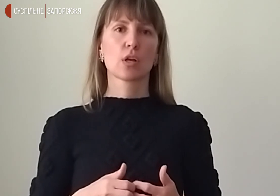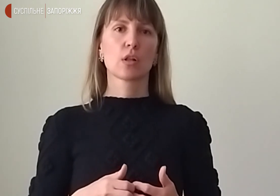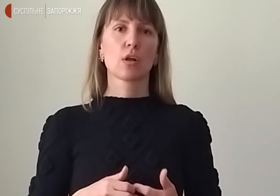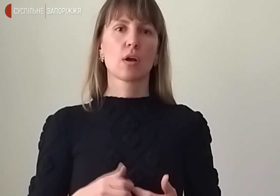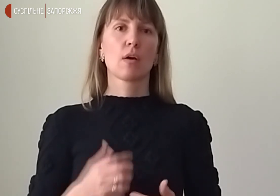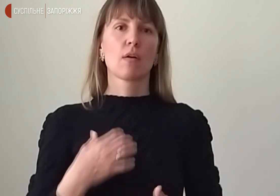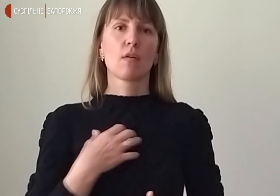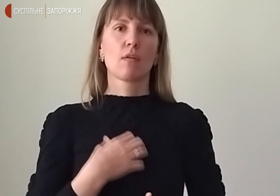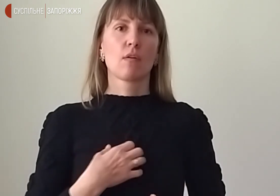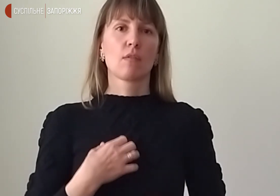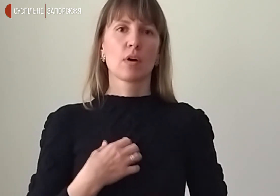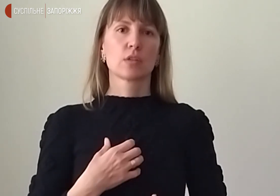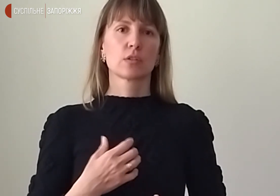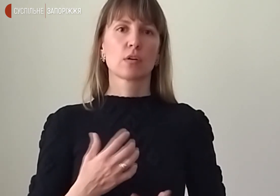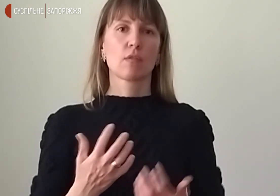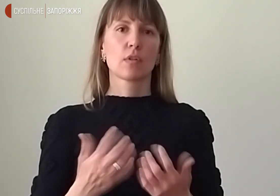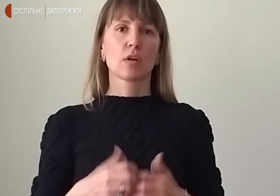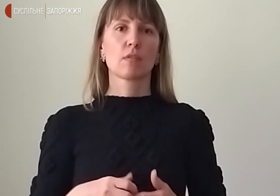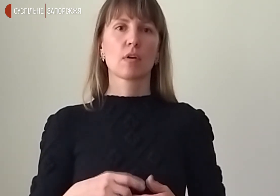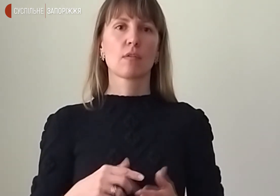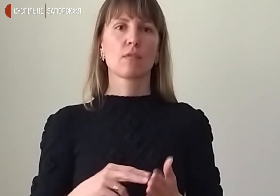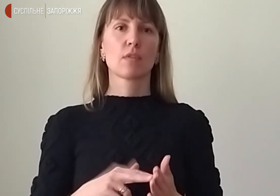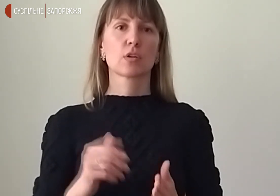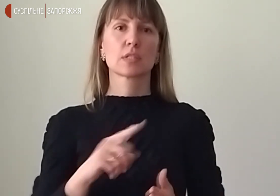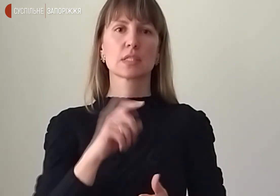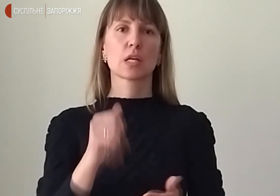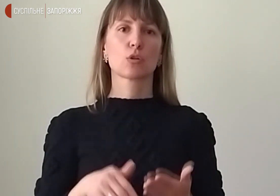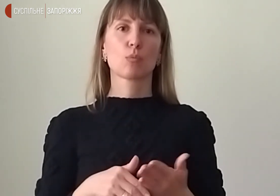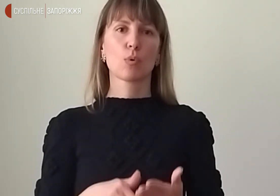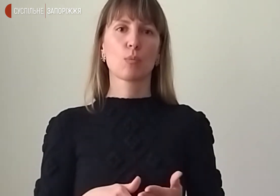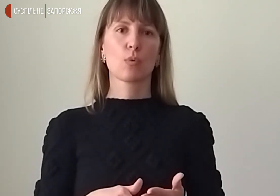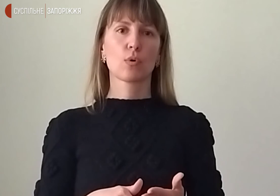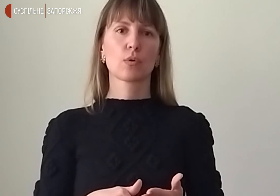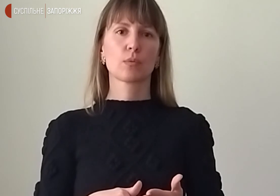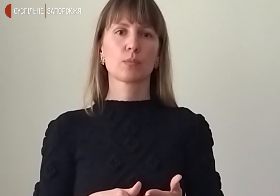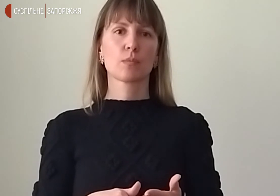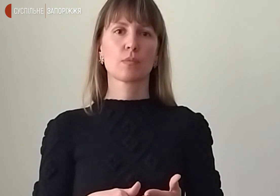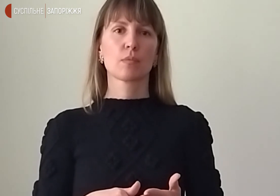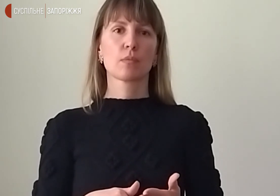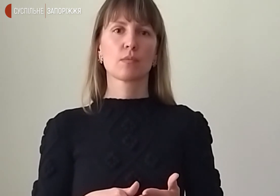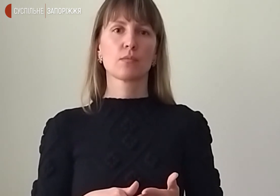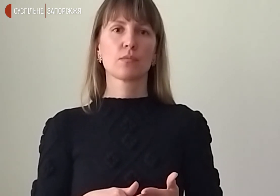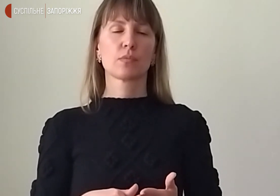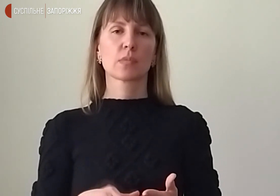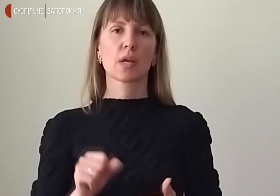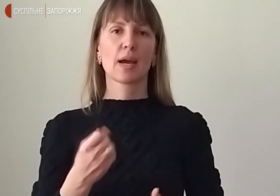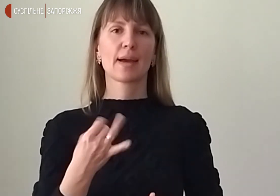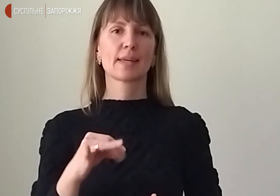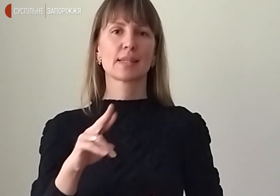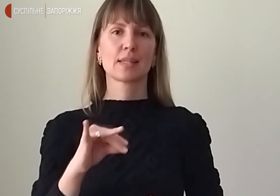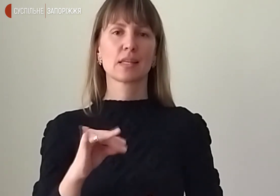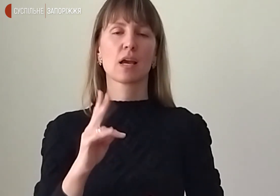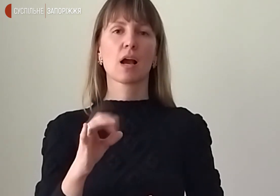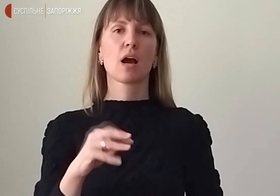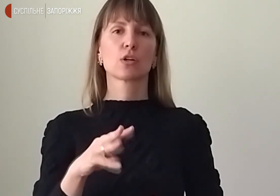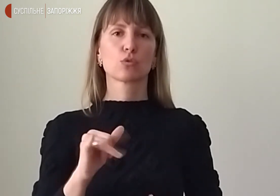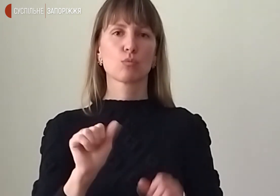який вона може авторизуватися виключно за допомогою NFC в IT-карті, тому що IT-картку можна отримати з